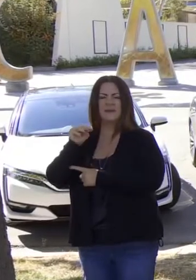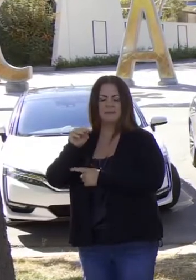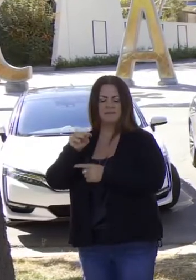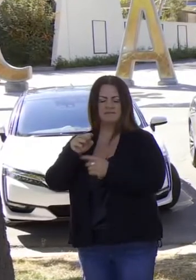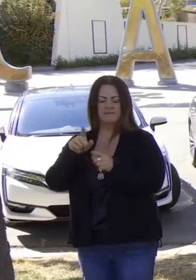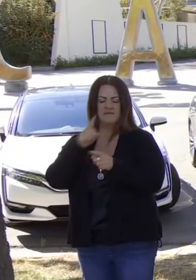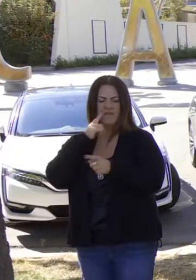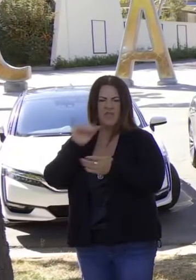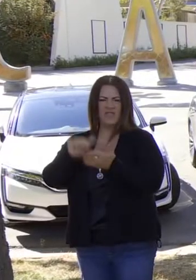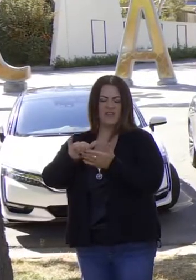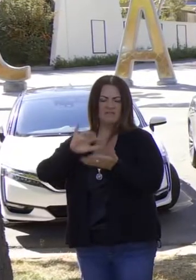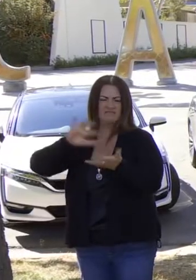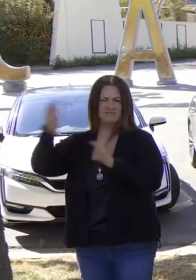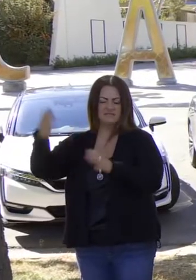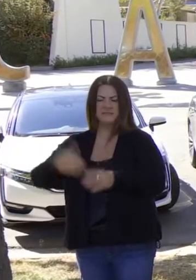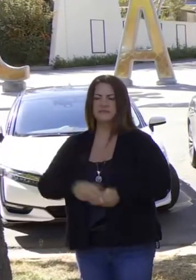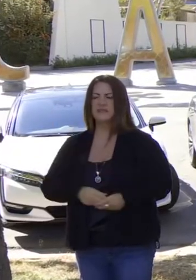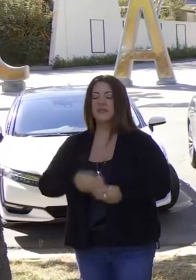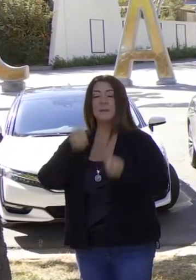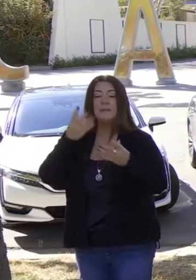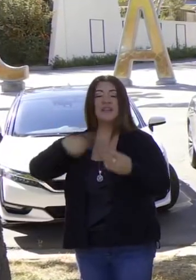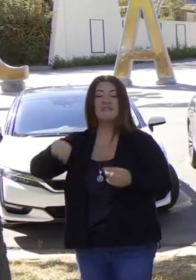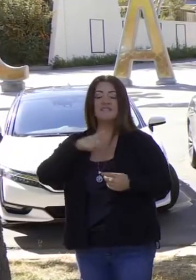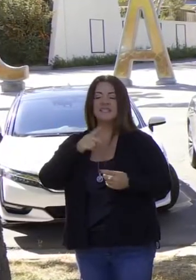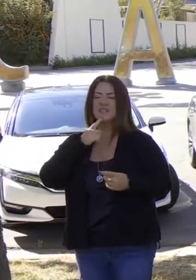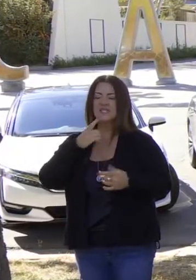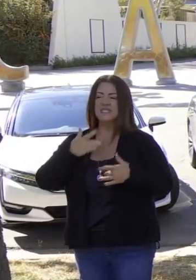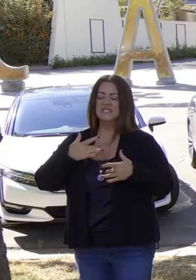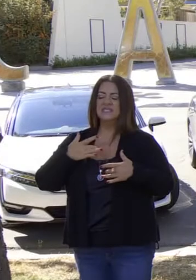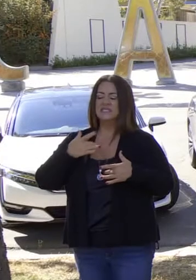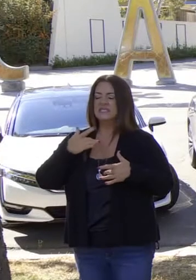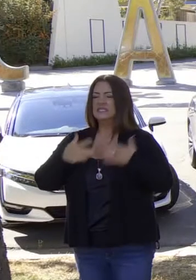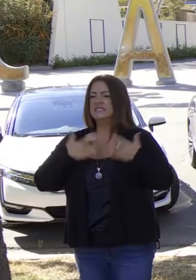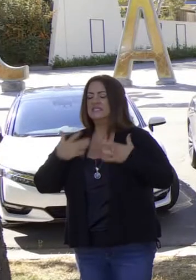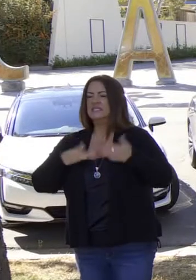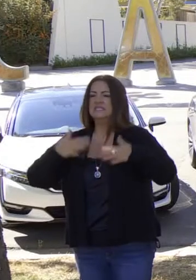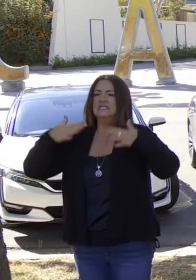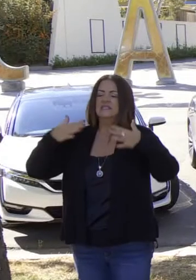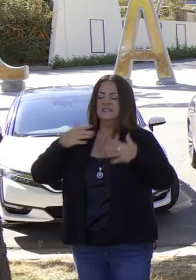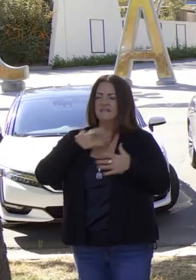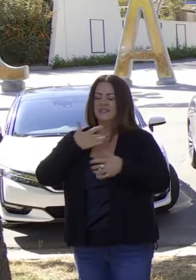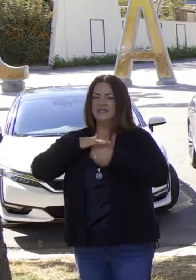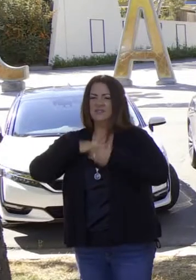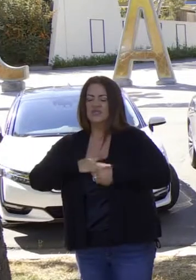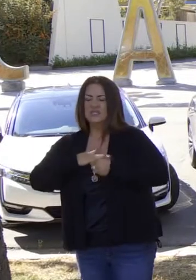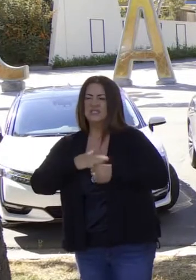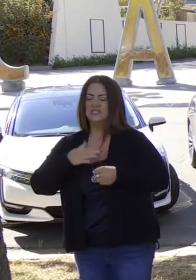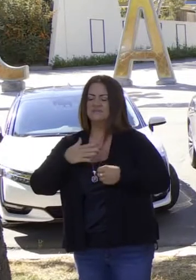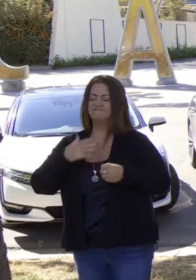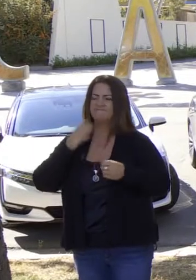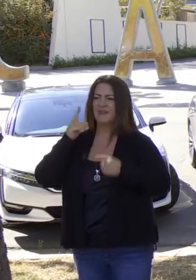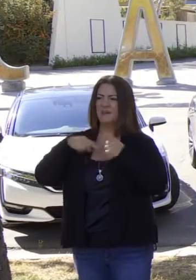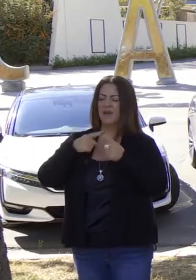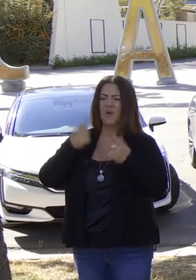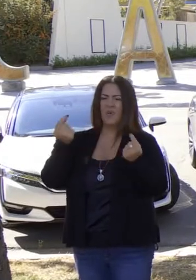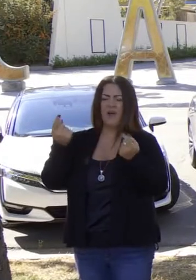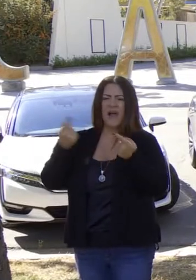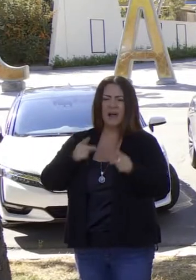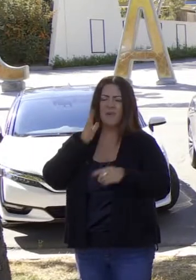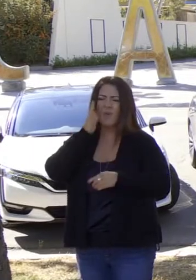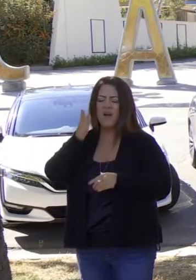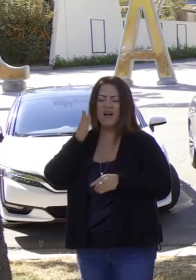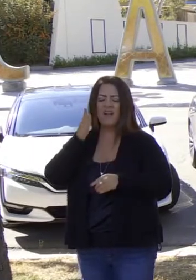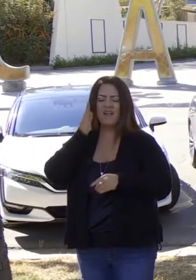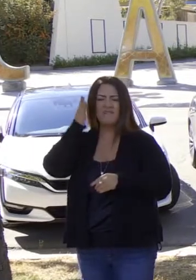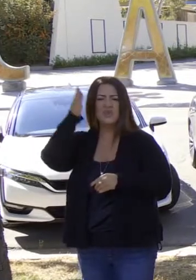simplemente. Y lo digo para reiterar lo siguiente. Muchos sentimos ansias, muchos sentimos estrés, angustia por nuestro